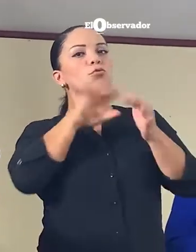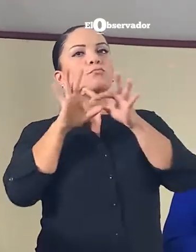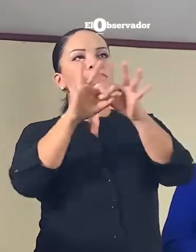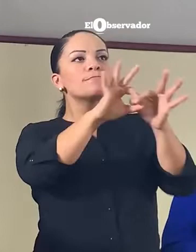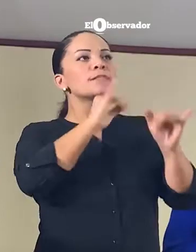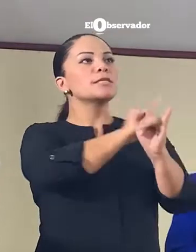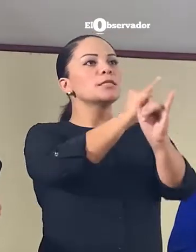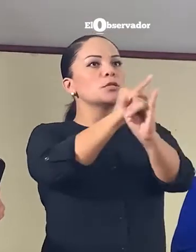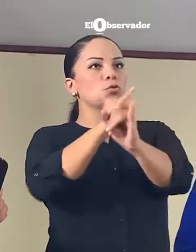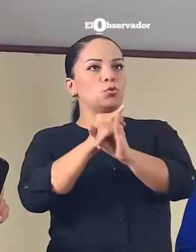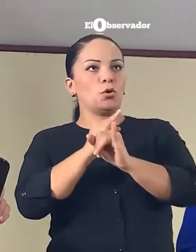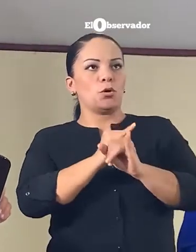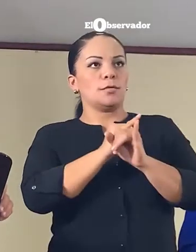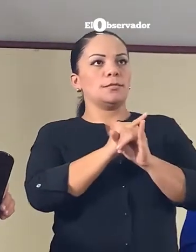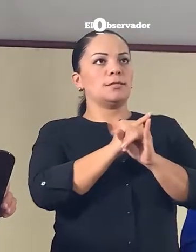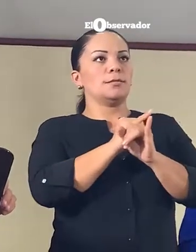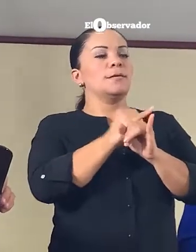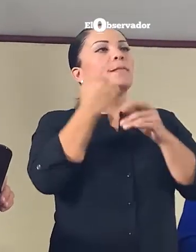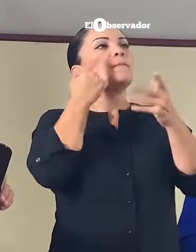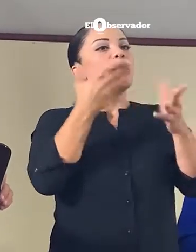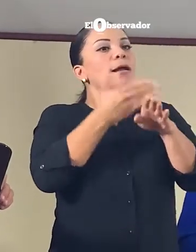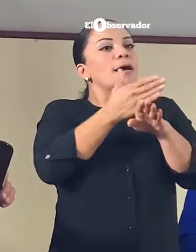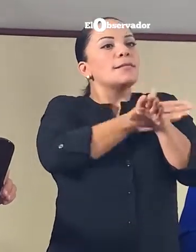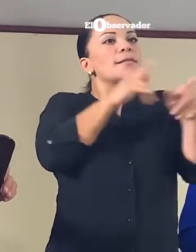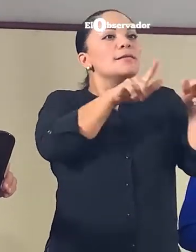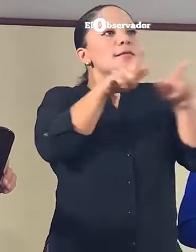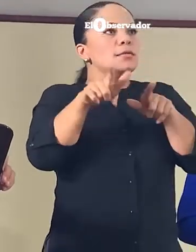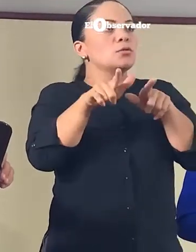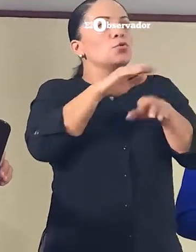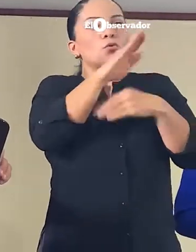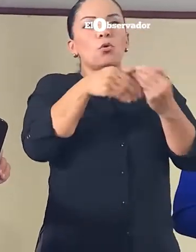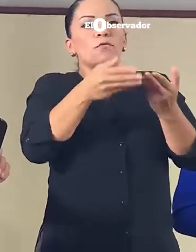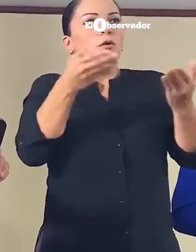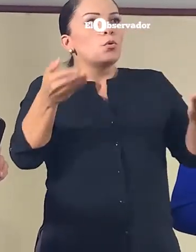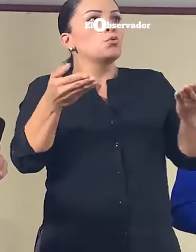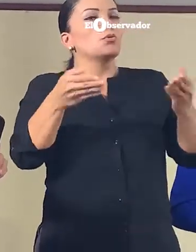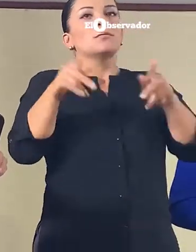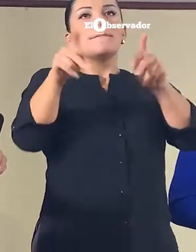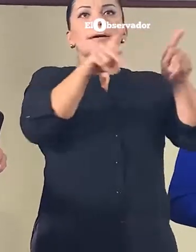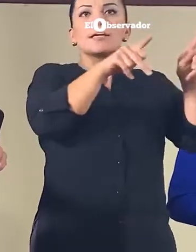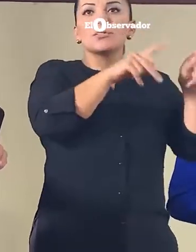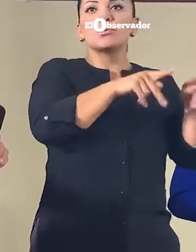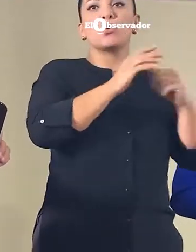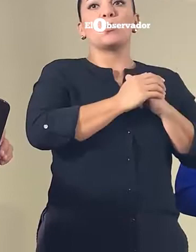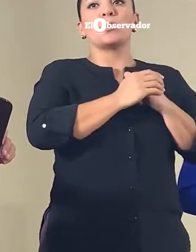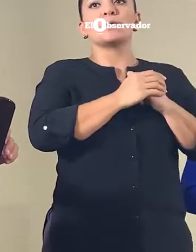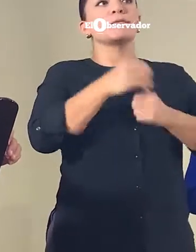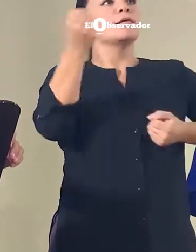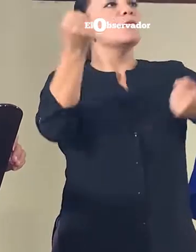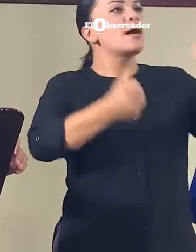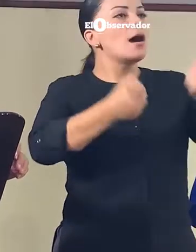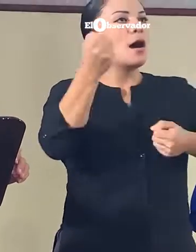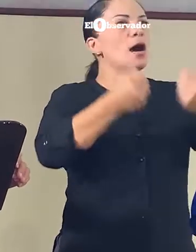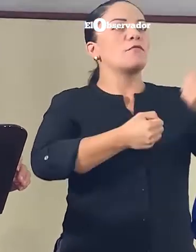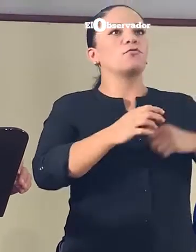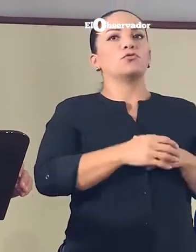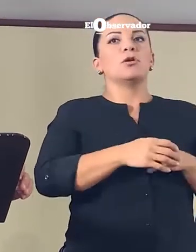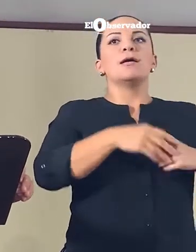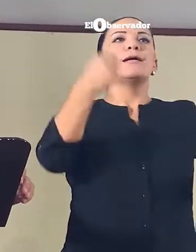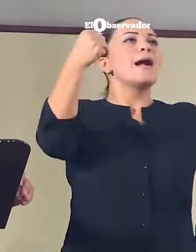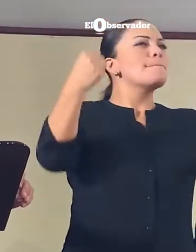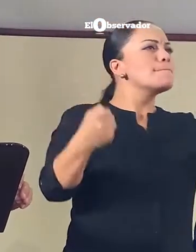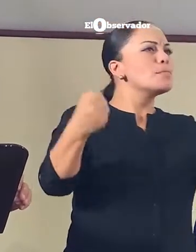interinstitucional para preposicionar los recursos humanos, recursos de vehículos, camiones,